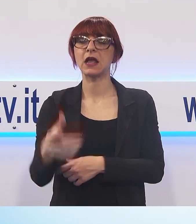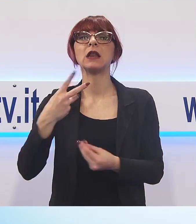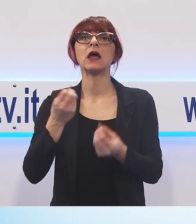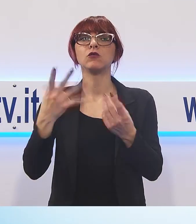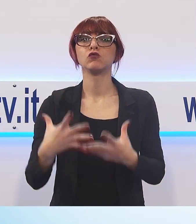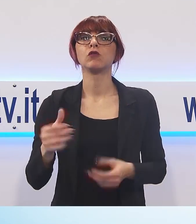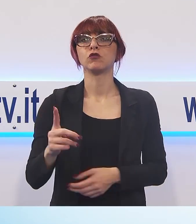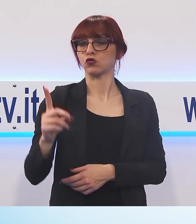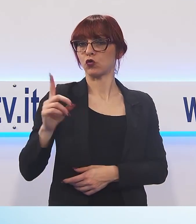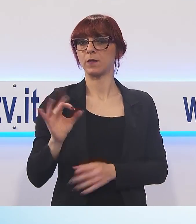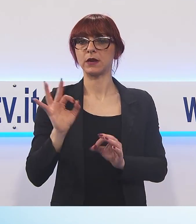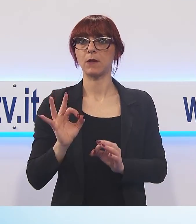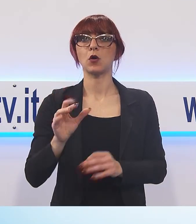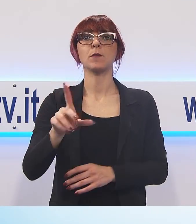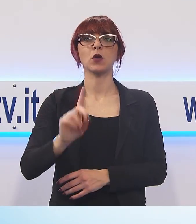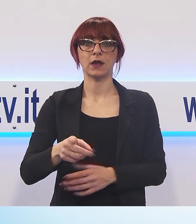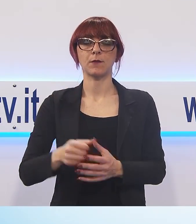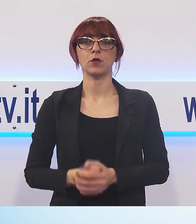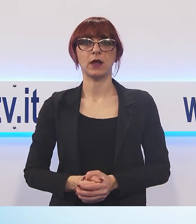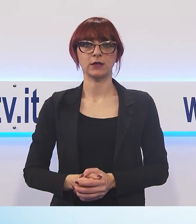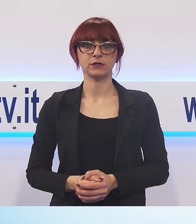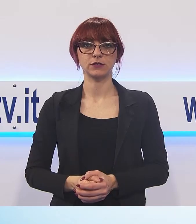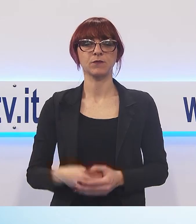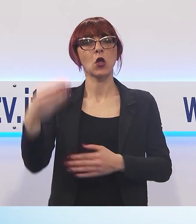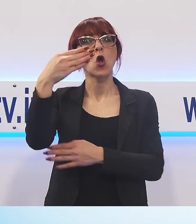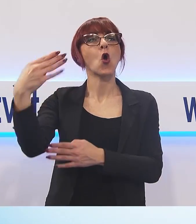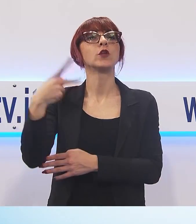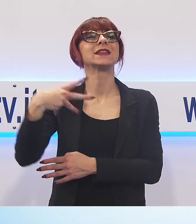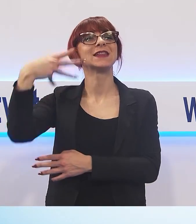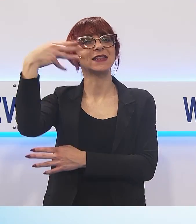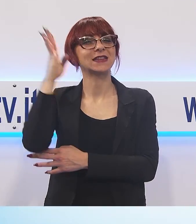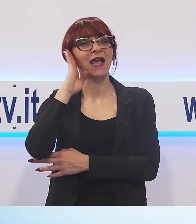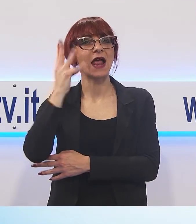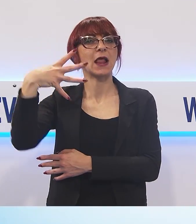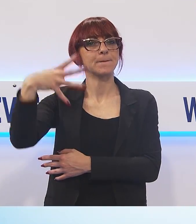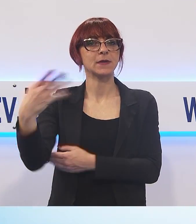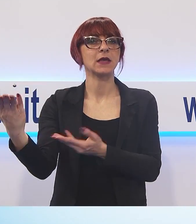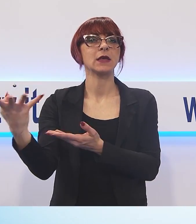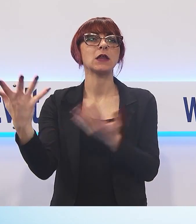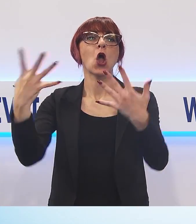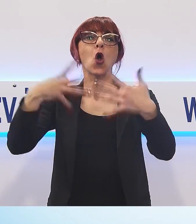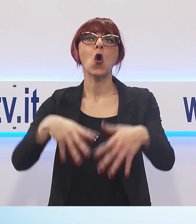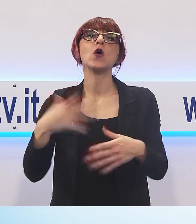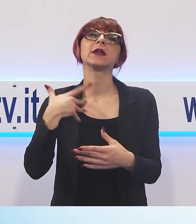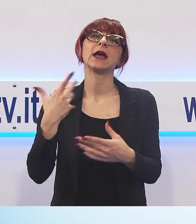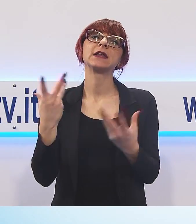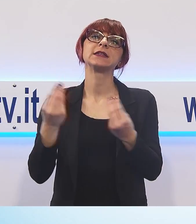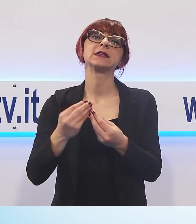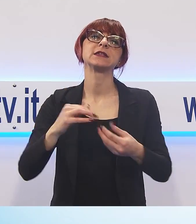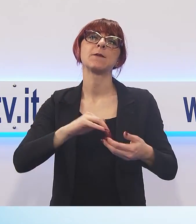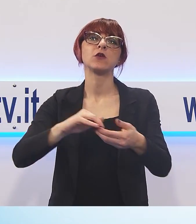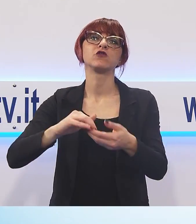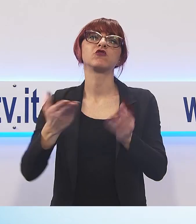domenica scorsa a Gramolazzo. Il mini-hotel è stata la location ideale di una gara organizzata in modo impeccabile dalla società alta lunigiana.